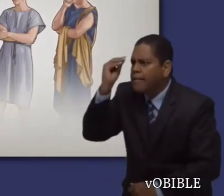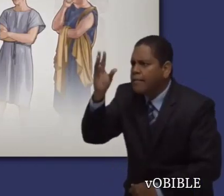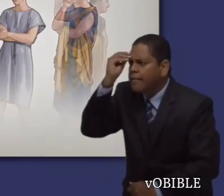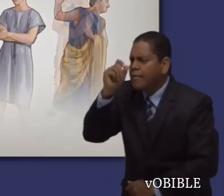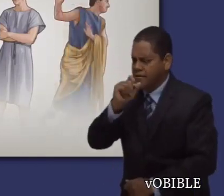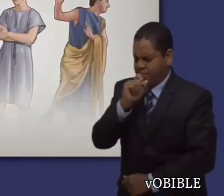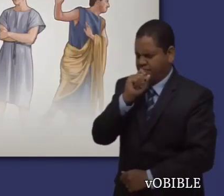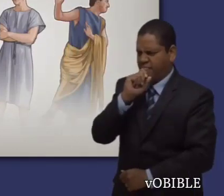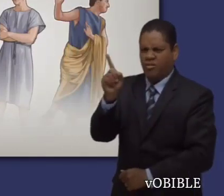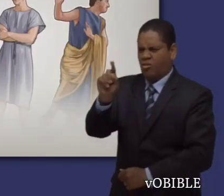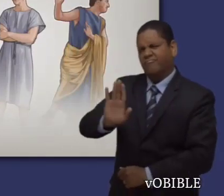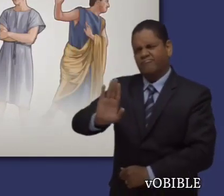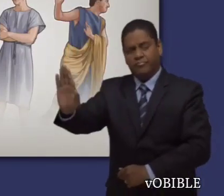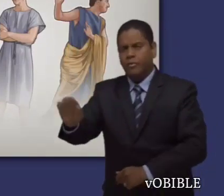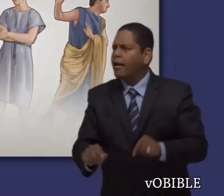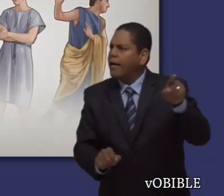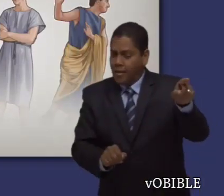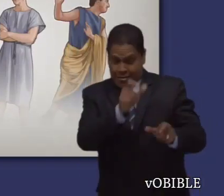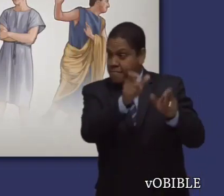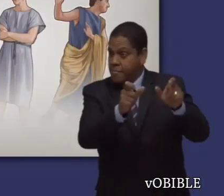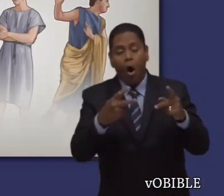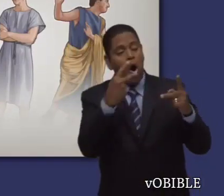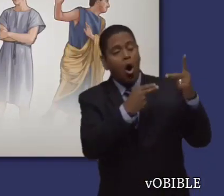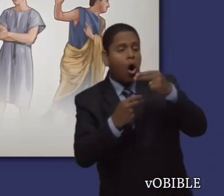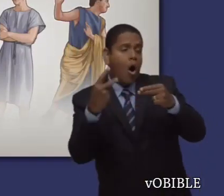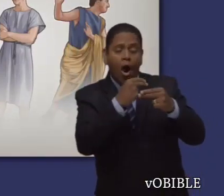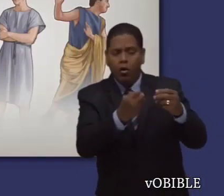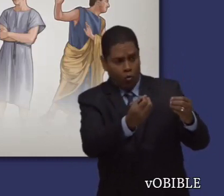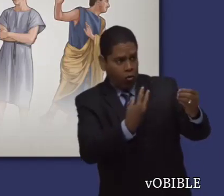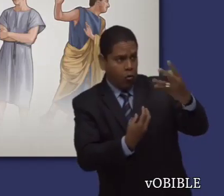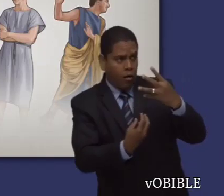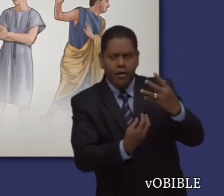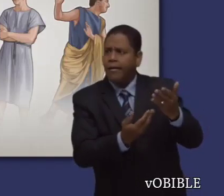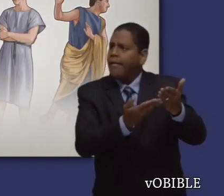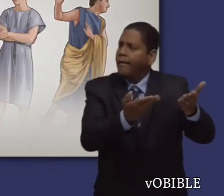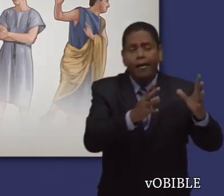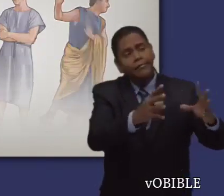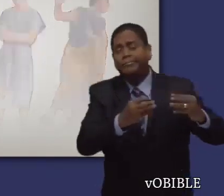rechazarán la verdad y preferirán que les regalen los oídos con cuentos falsos.